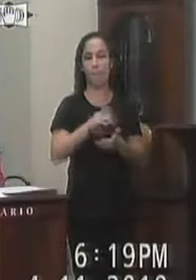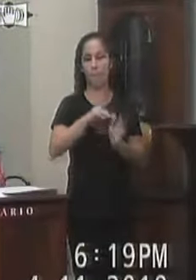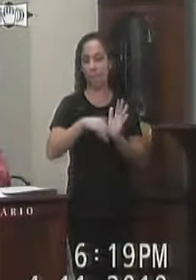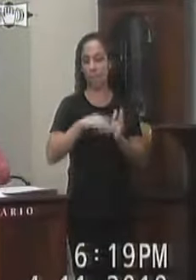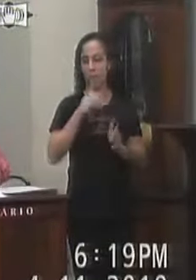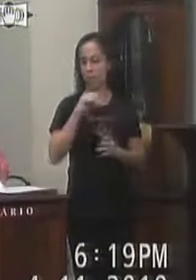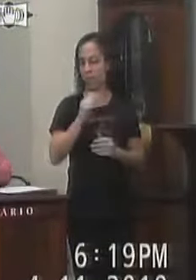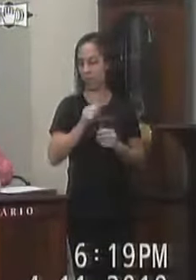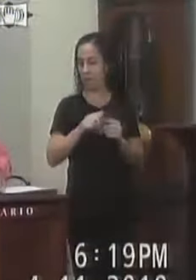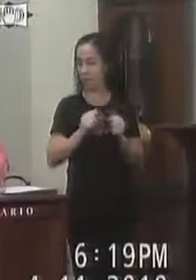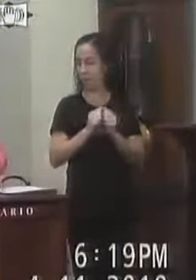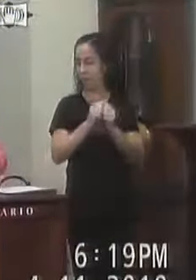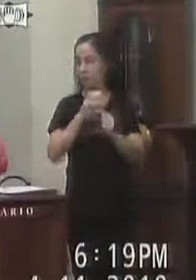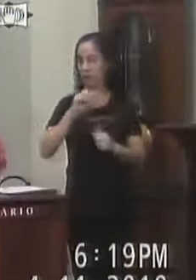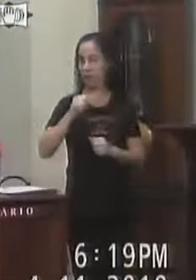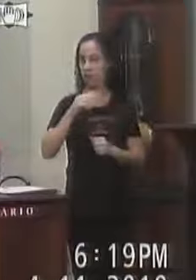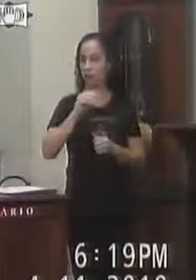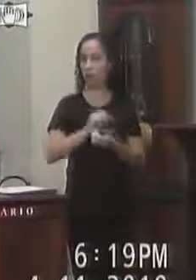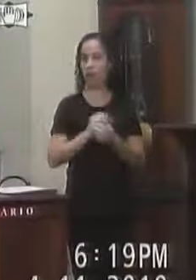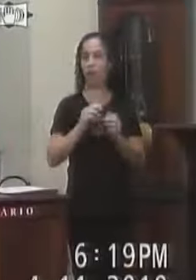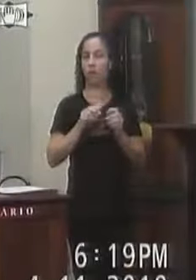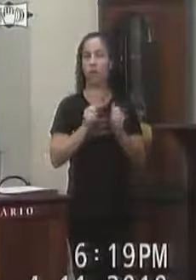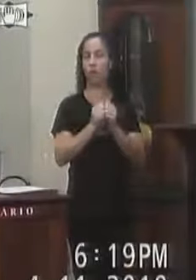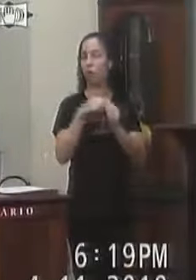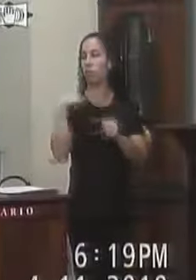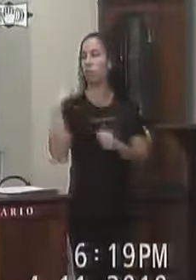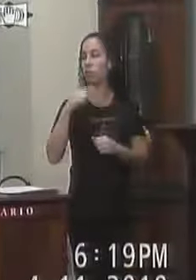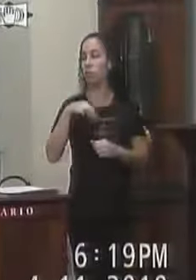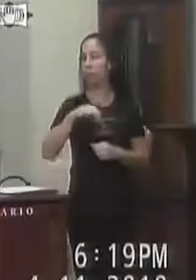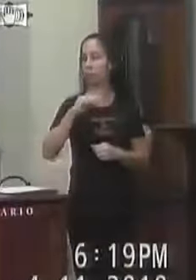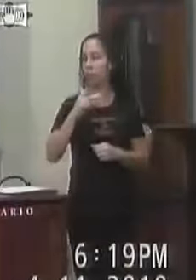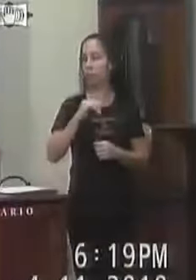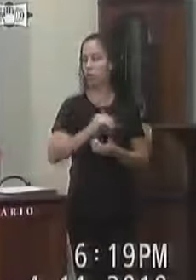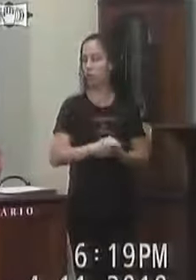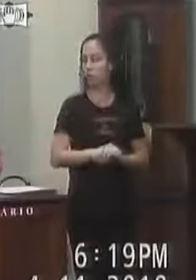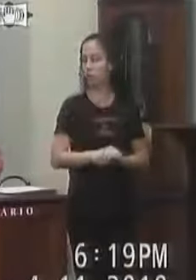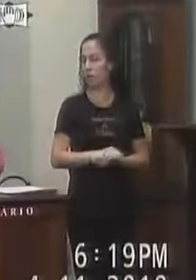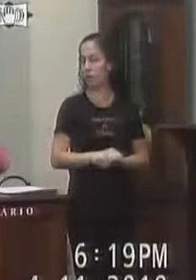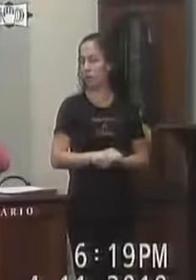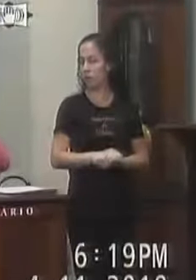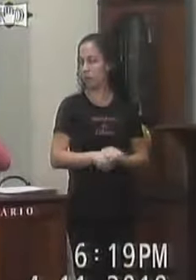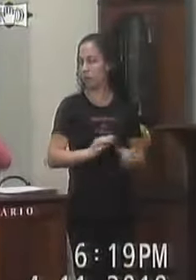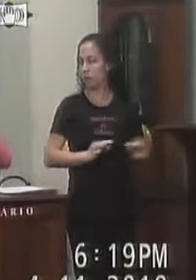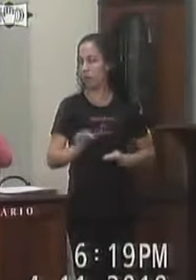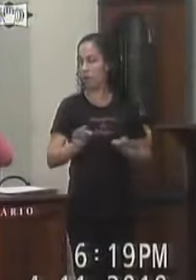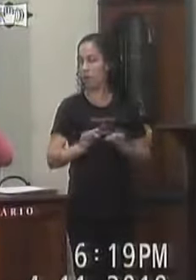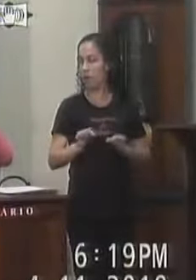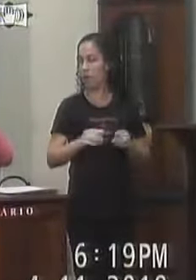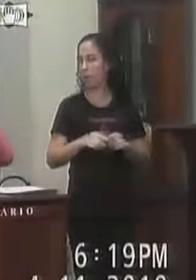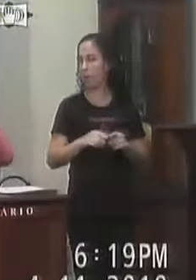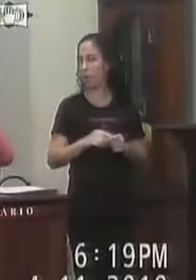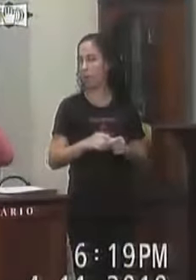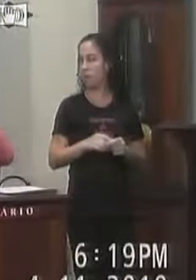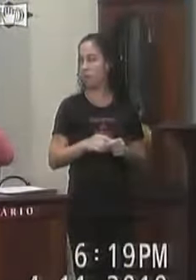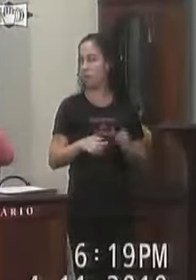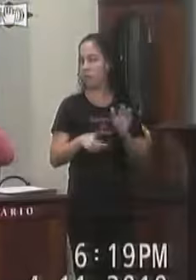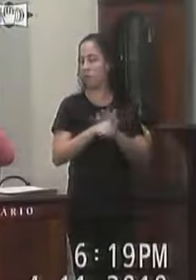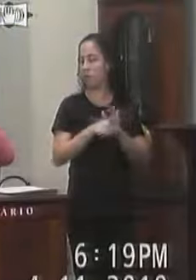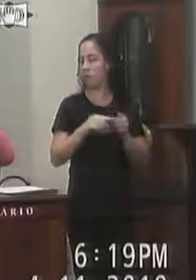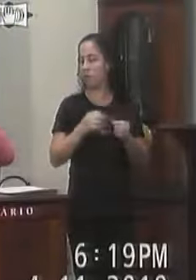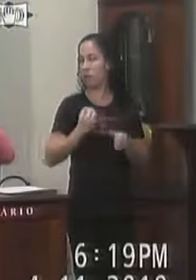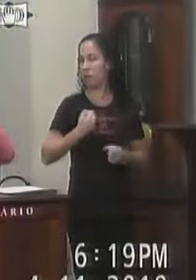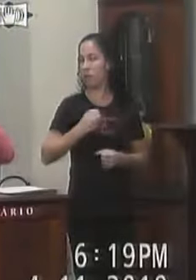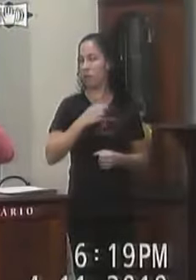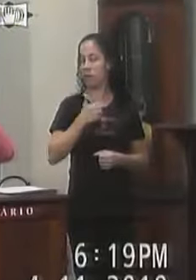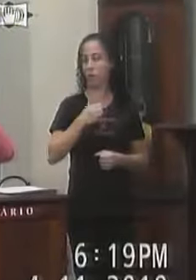David Nogueira E acompanha o Saulo Correia E a vereadora Michele Cabral O projeto de lei ordinária